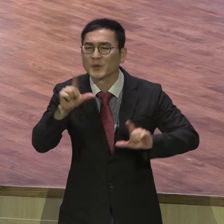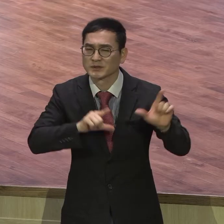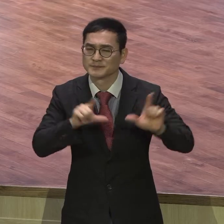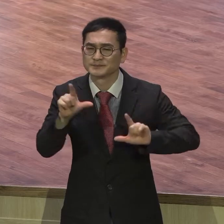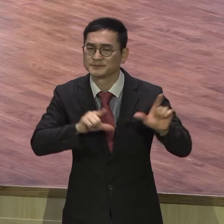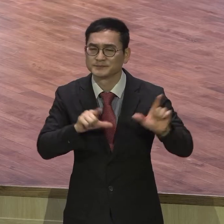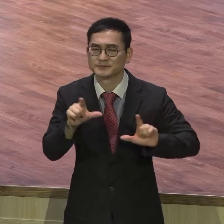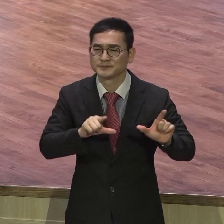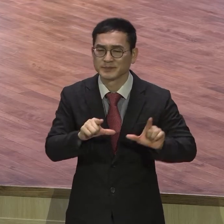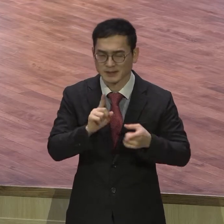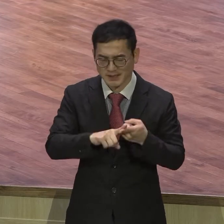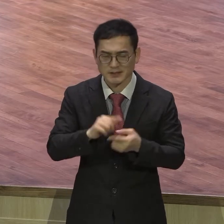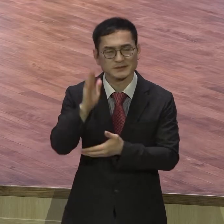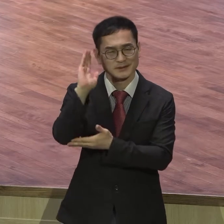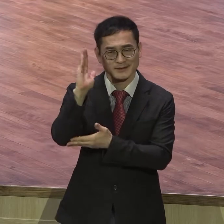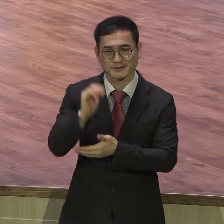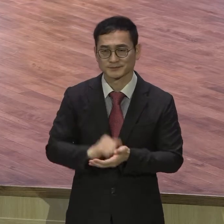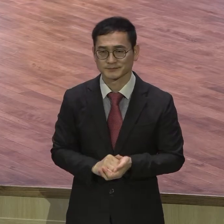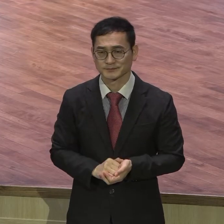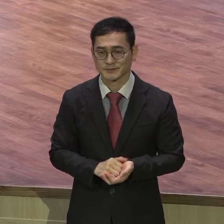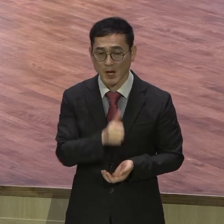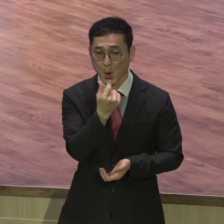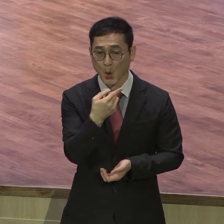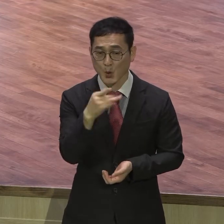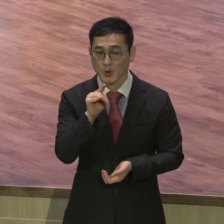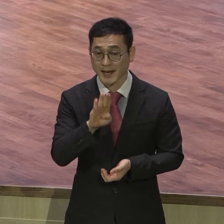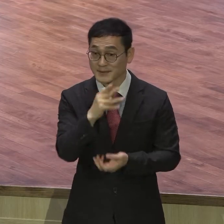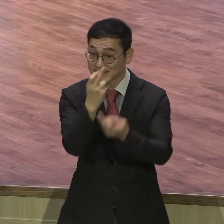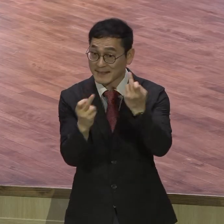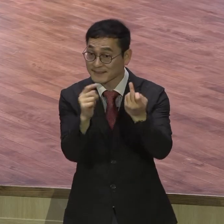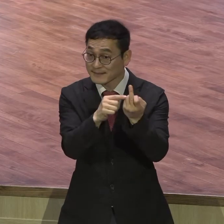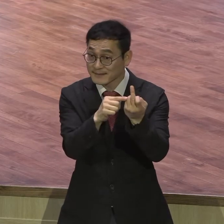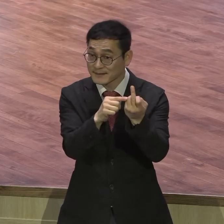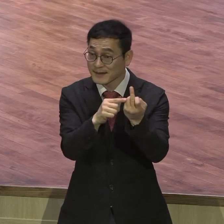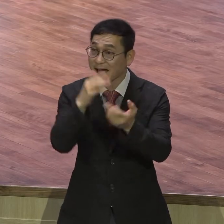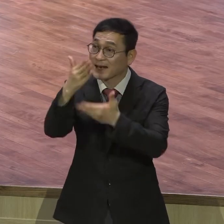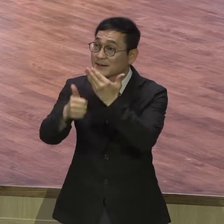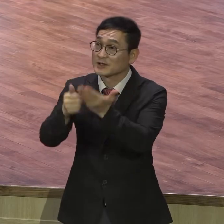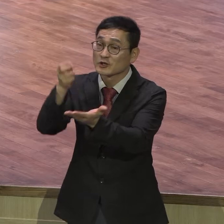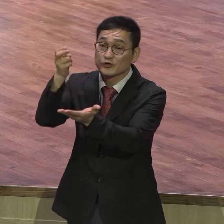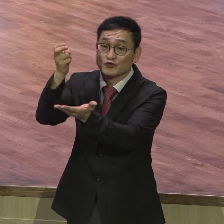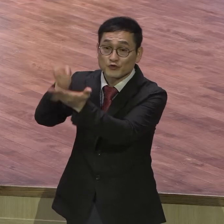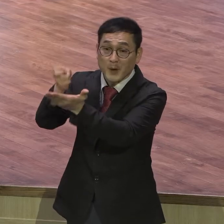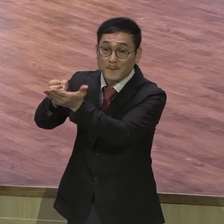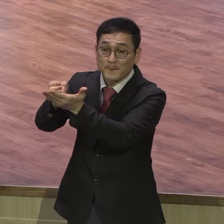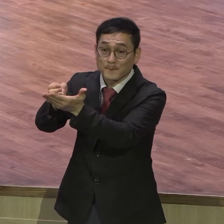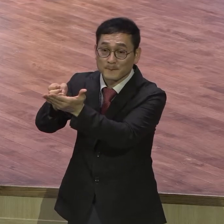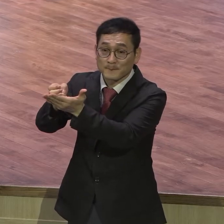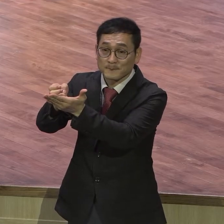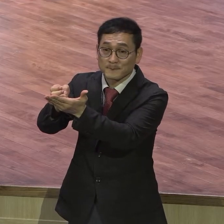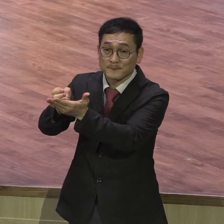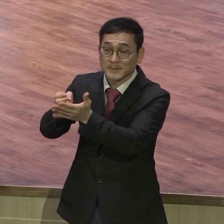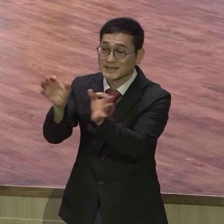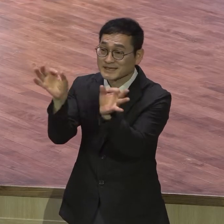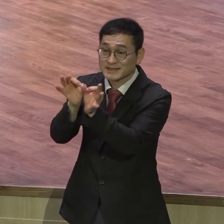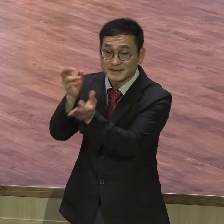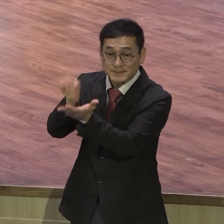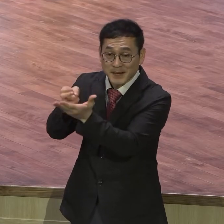모세가 하나님의 율법을 받은 신해산이에요. 신해산, 신하이반도 최남단에